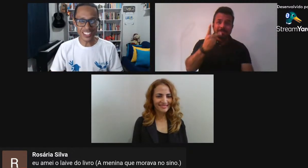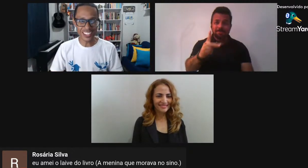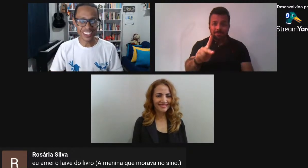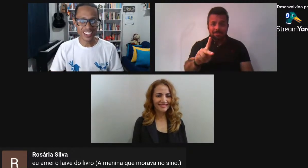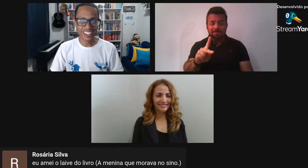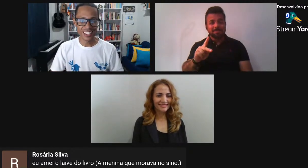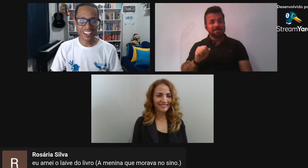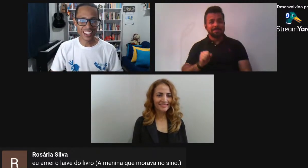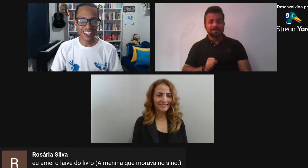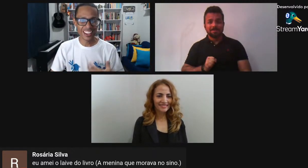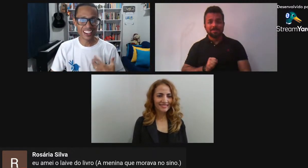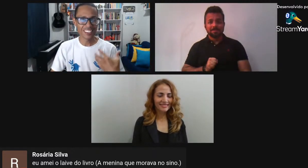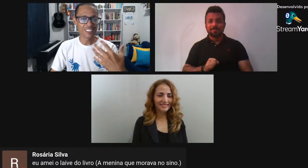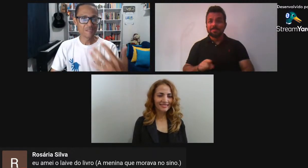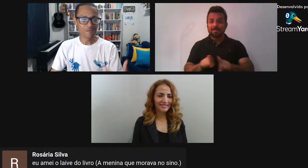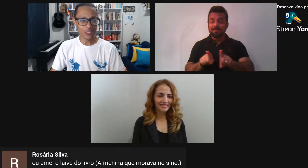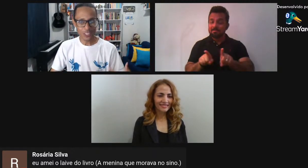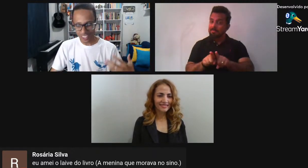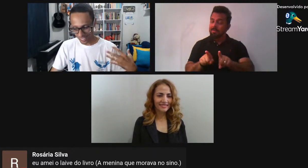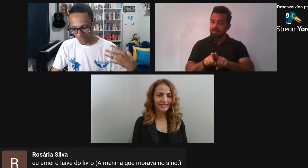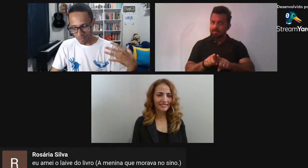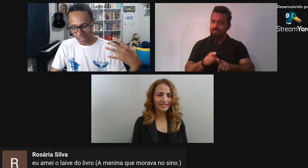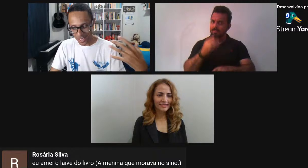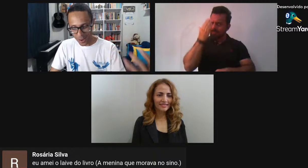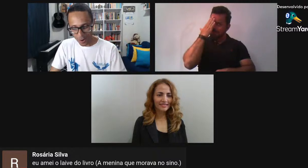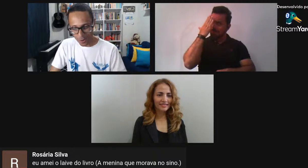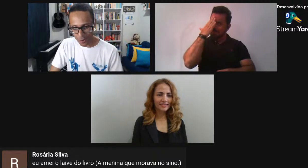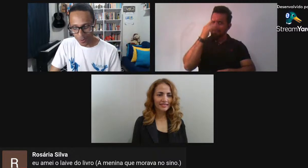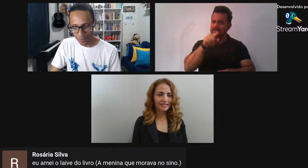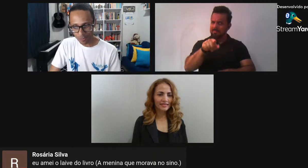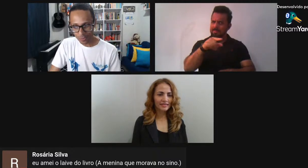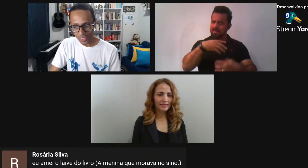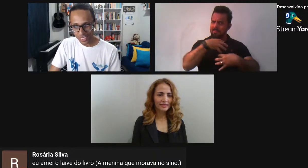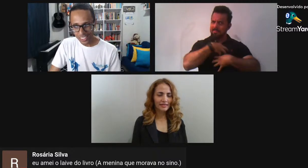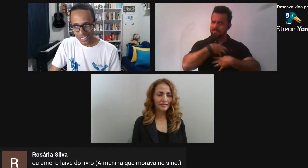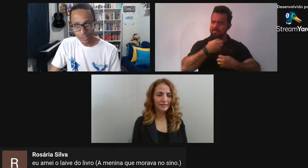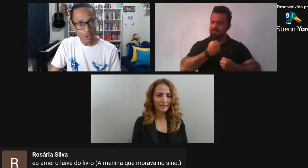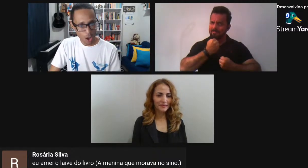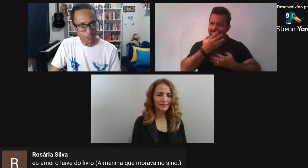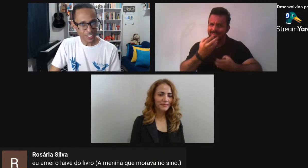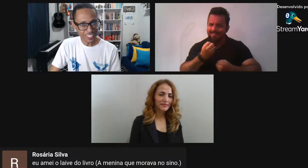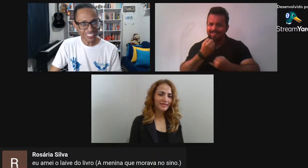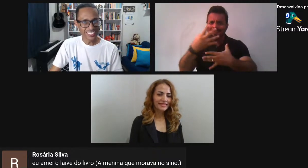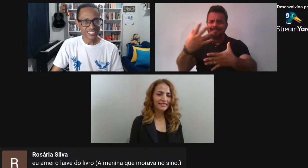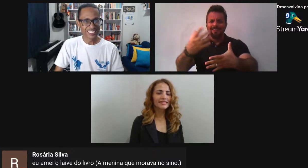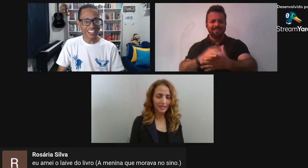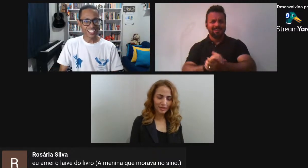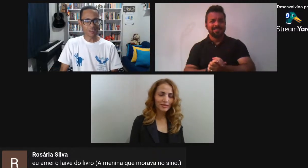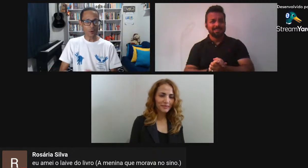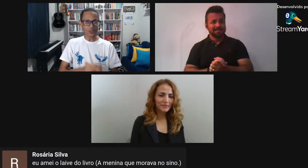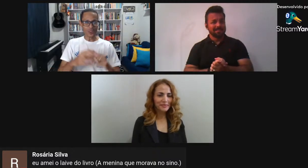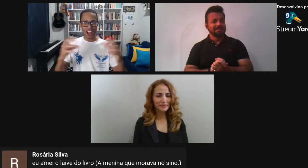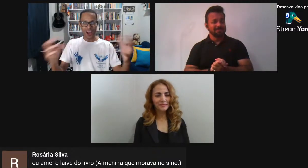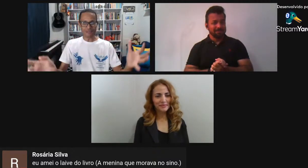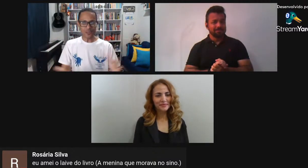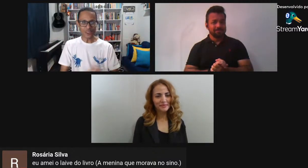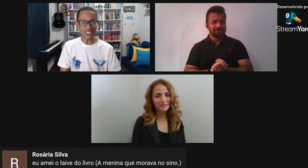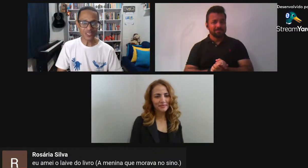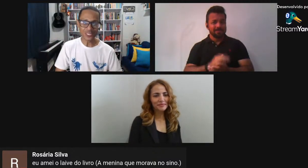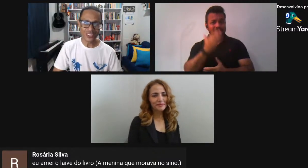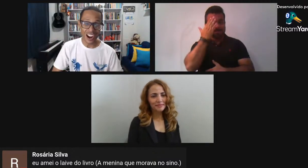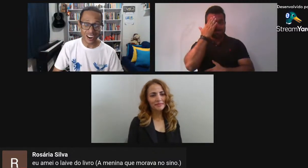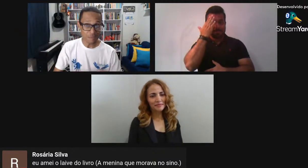Uma poesia Você submeteu A um Lusófono Lá em Portugal